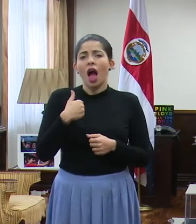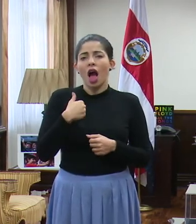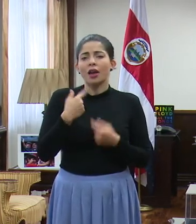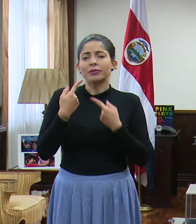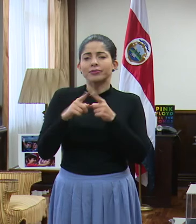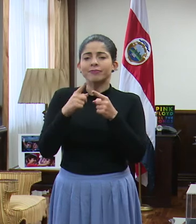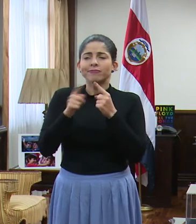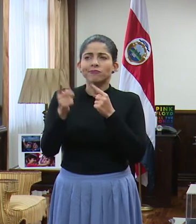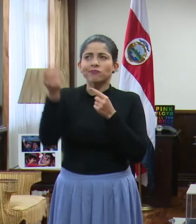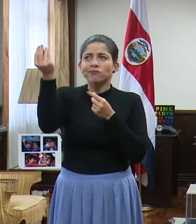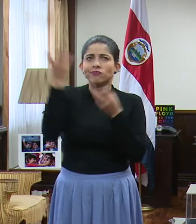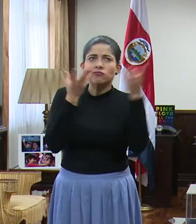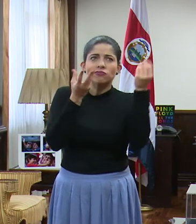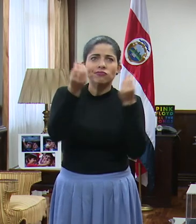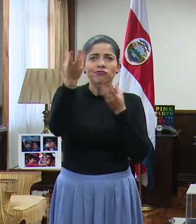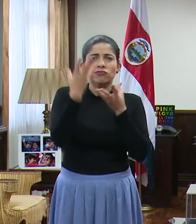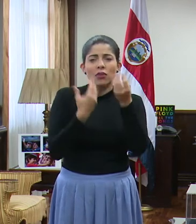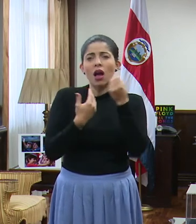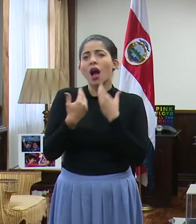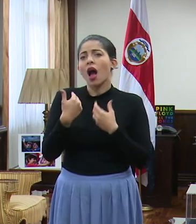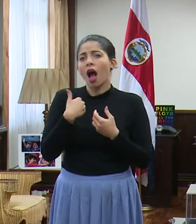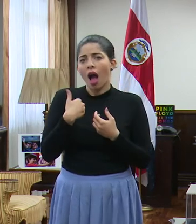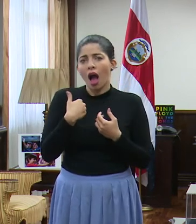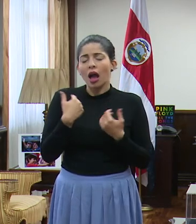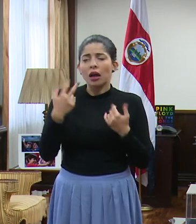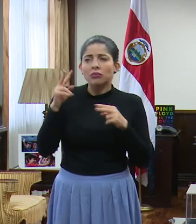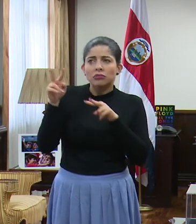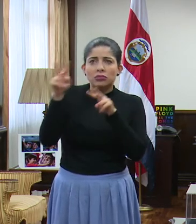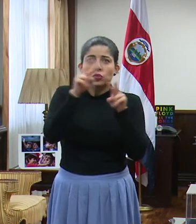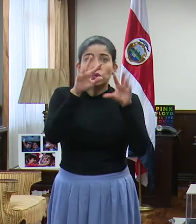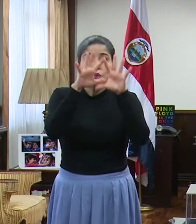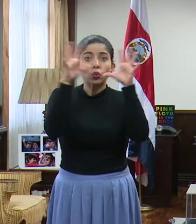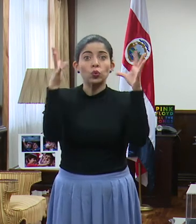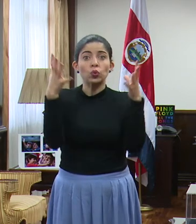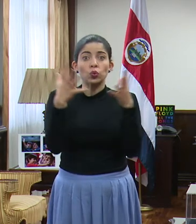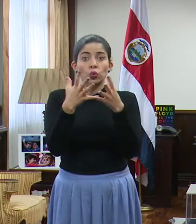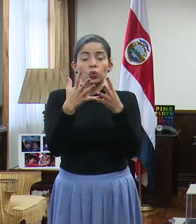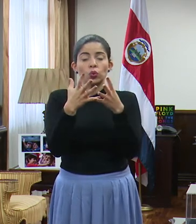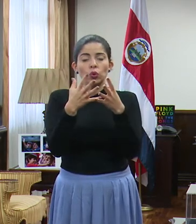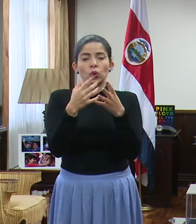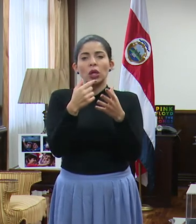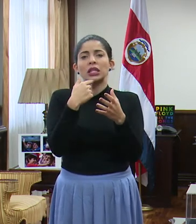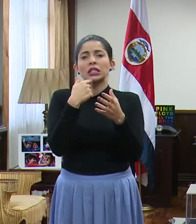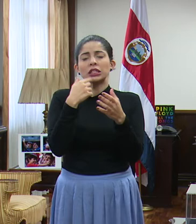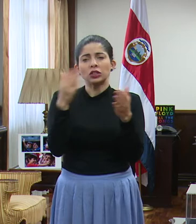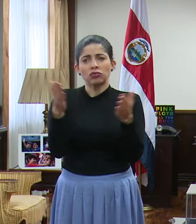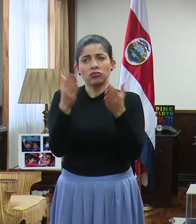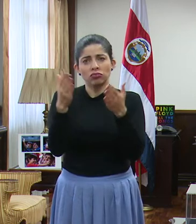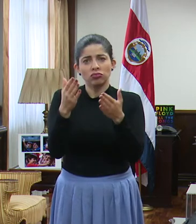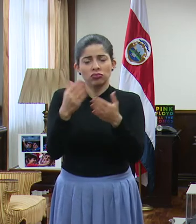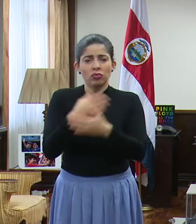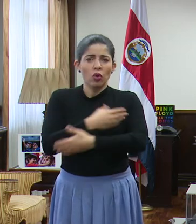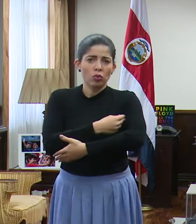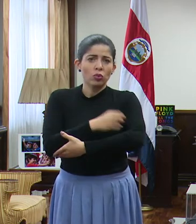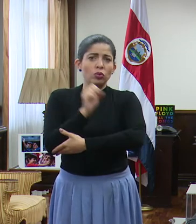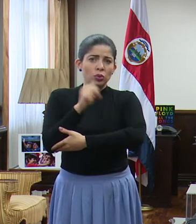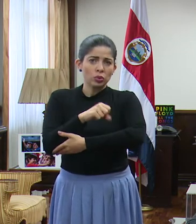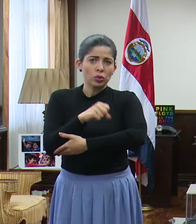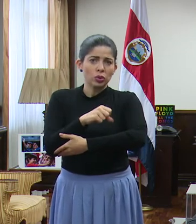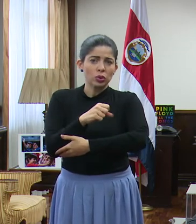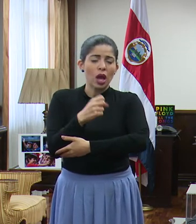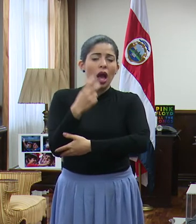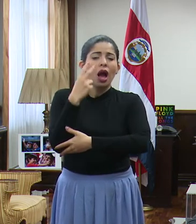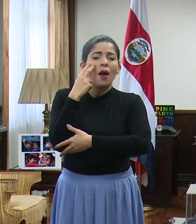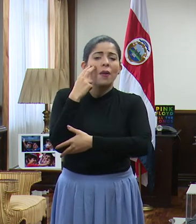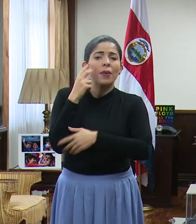serie de pronunciamientos y hay una tendencia mundial a favorecer la lactancia. Hay que ver también qué